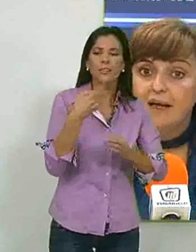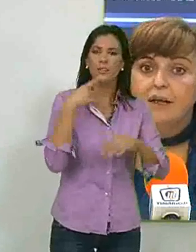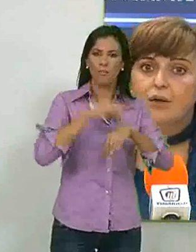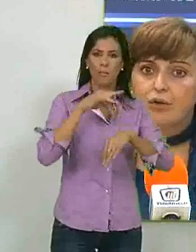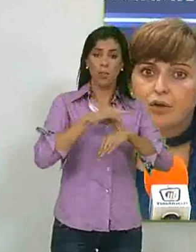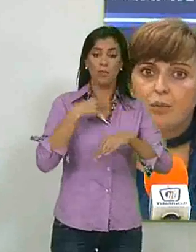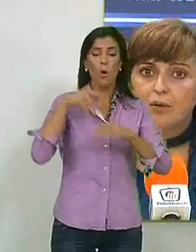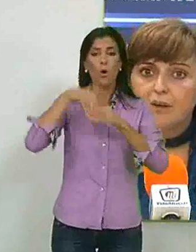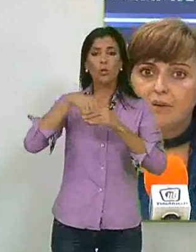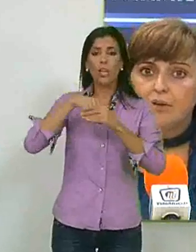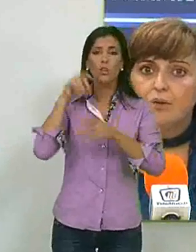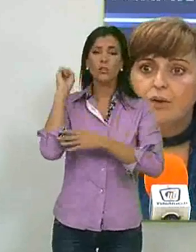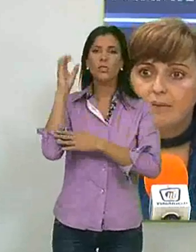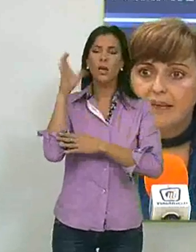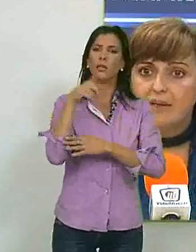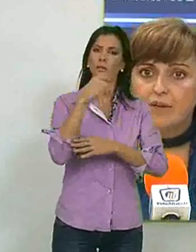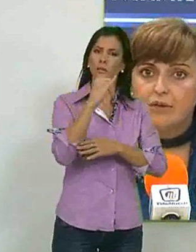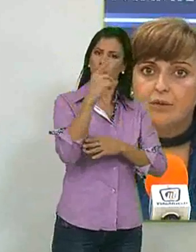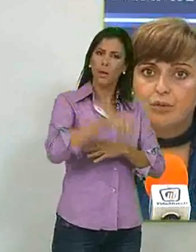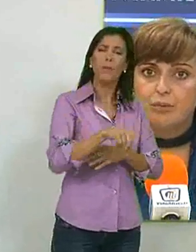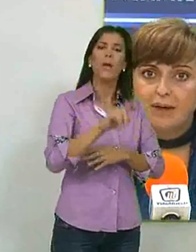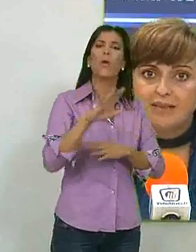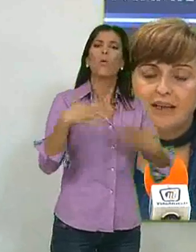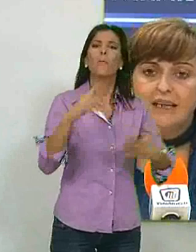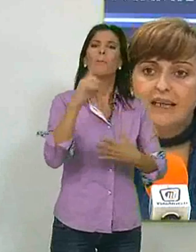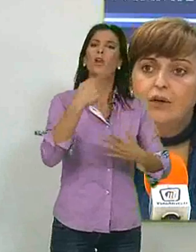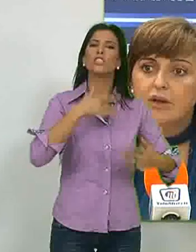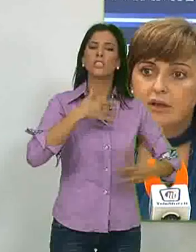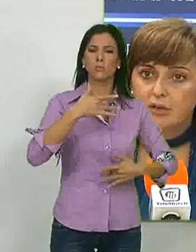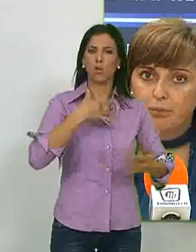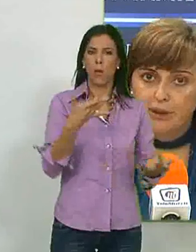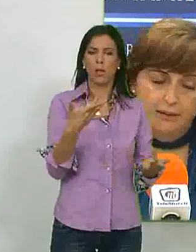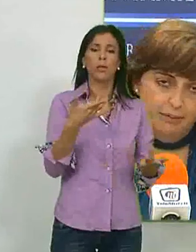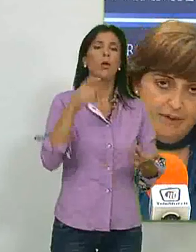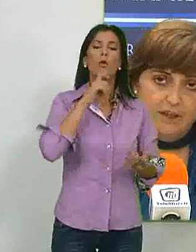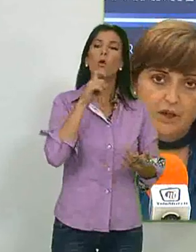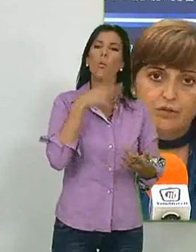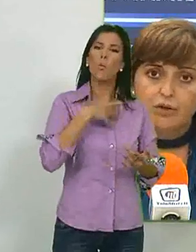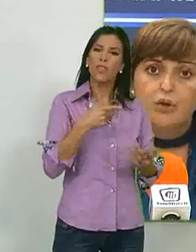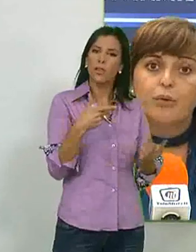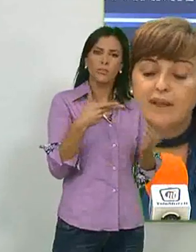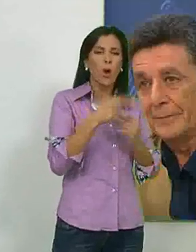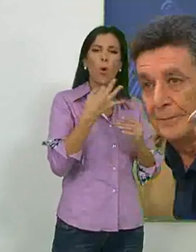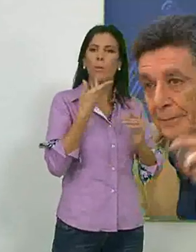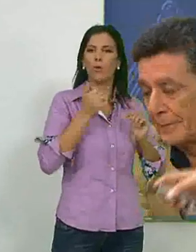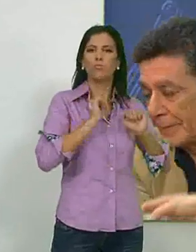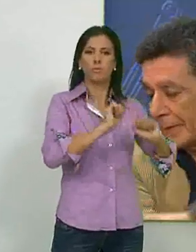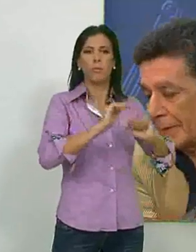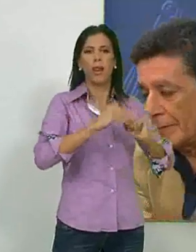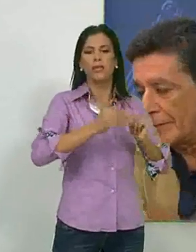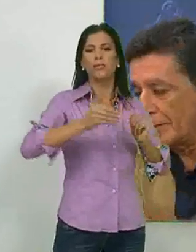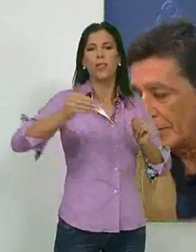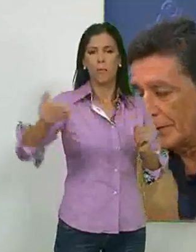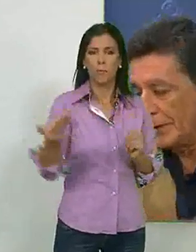los contenidos de la charla subrayamos los primeros síntomas de la enfermedad y cómo se puede aletargar